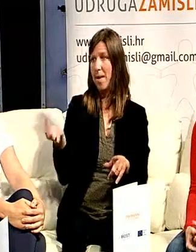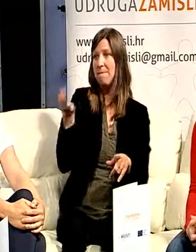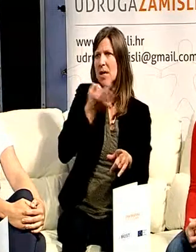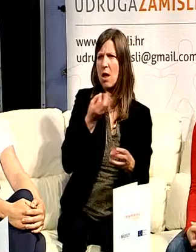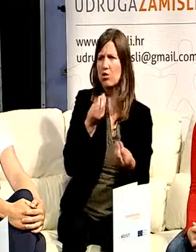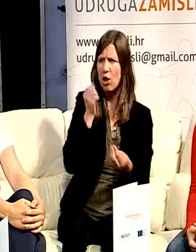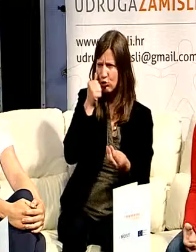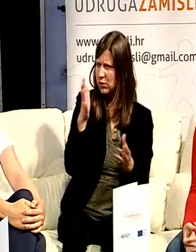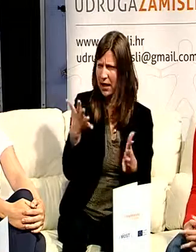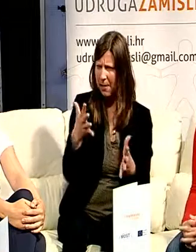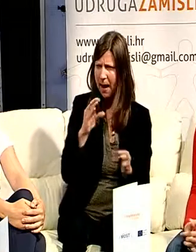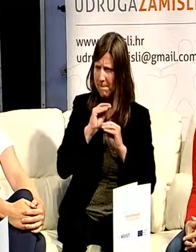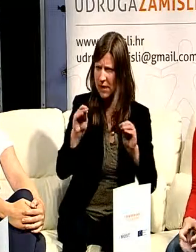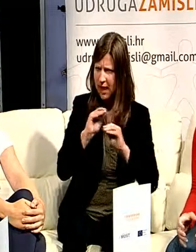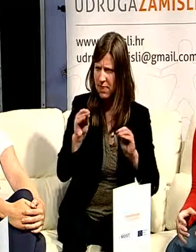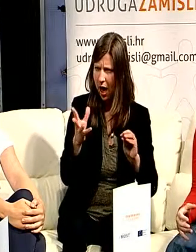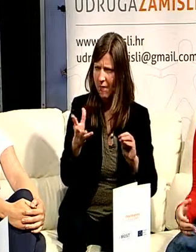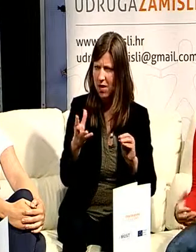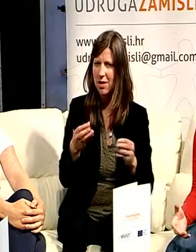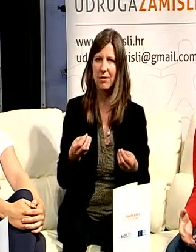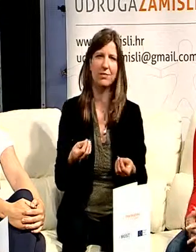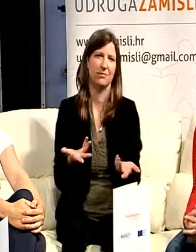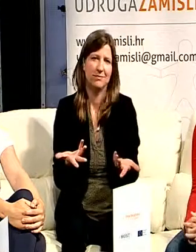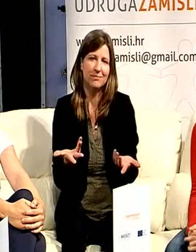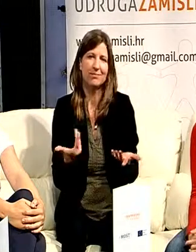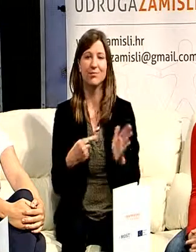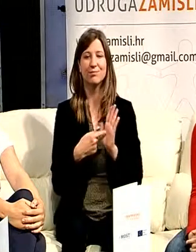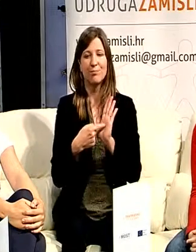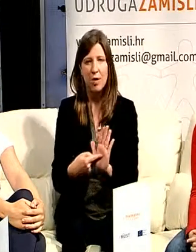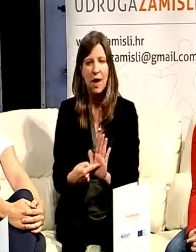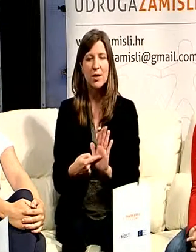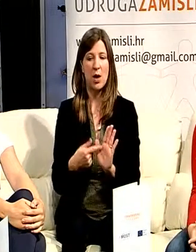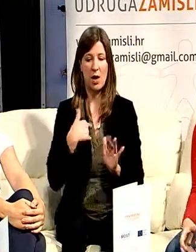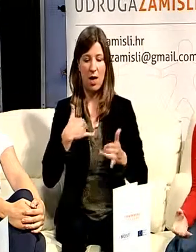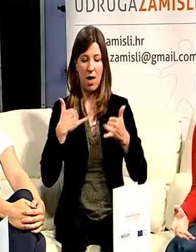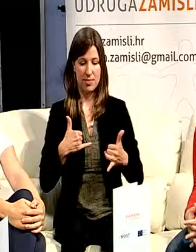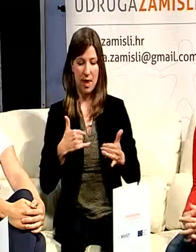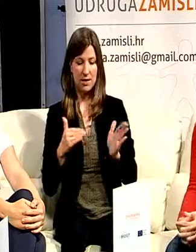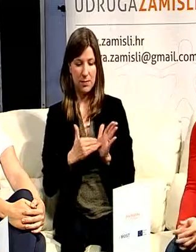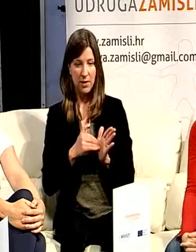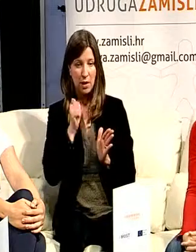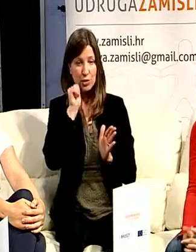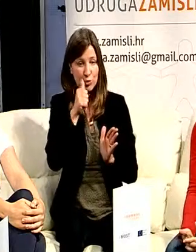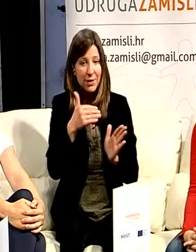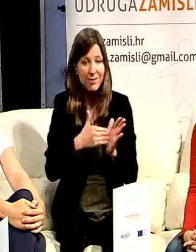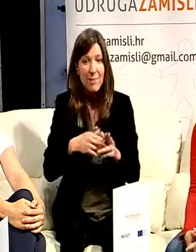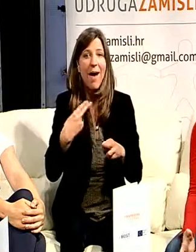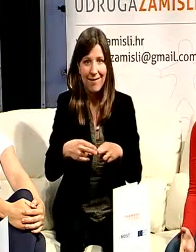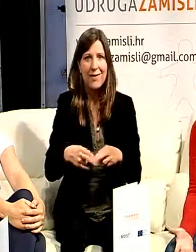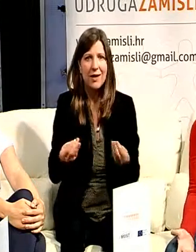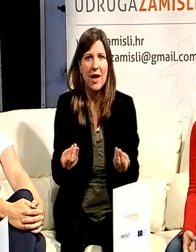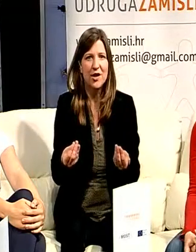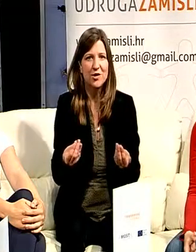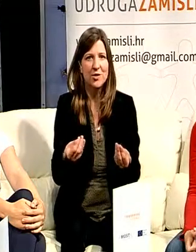I mislim da je to zapravo pokazuje da je bitno odmah odgovoriti na potrebu i od tog četvrtka sam me to postala